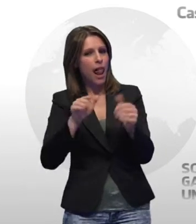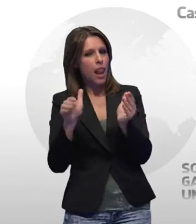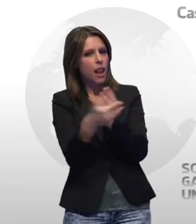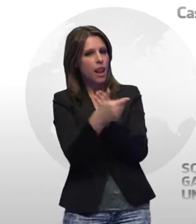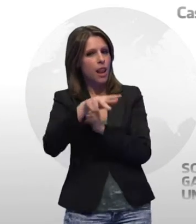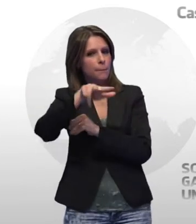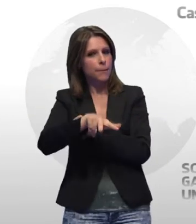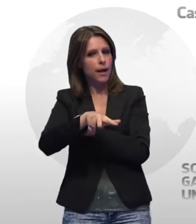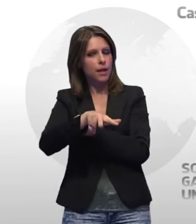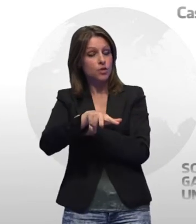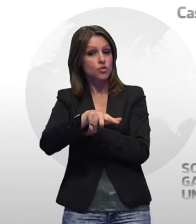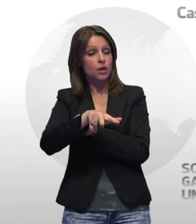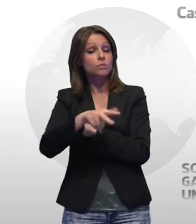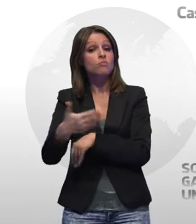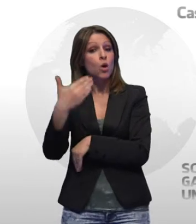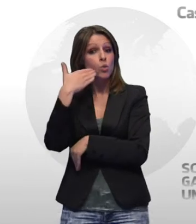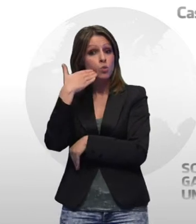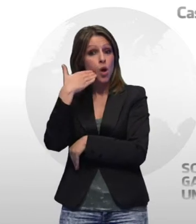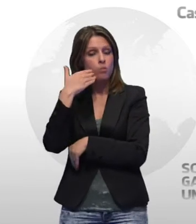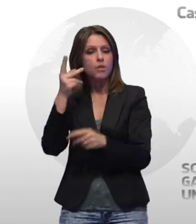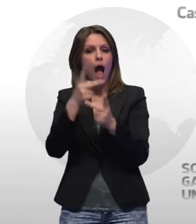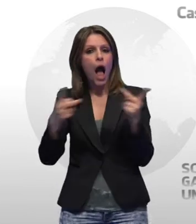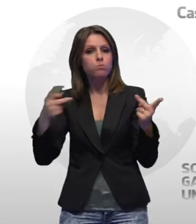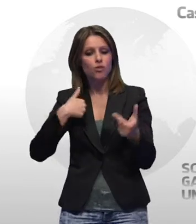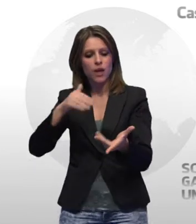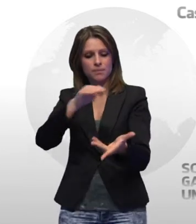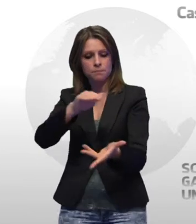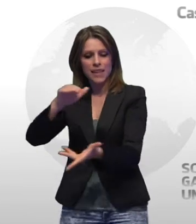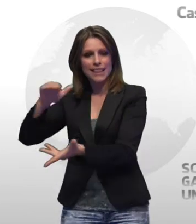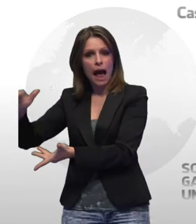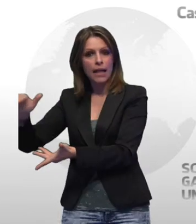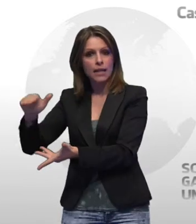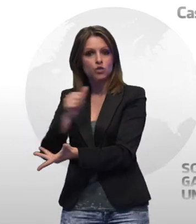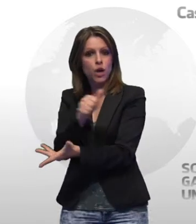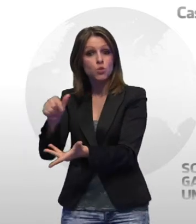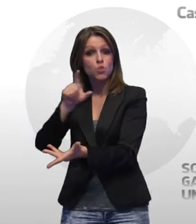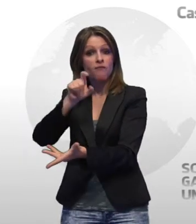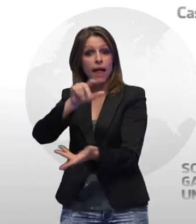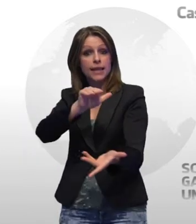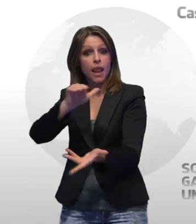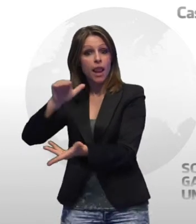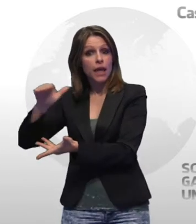L'uomo ha cercato di nascondere le tanniche da 20 litri ciascuna, ma è stato bloccato.